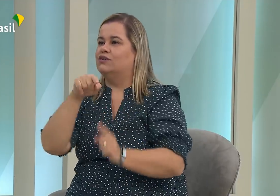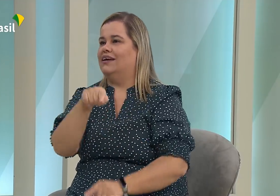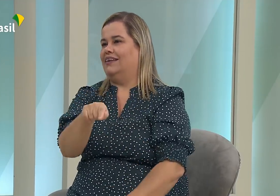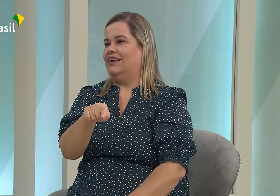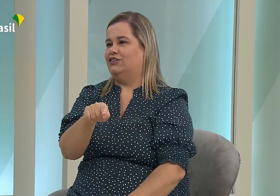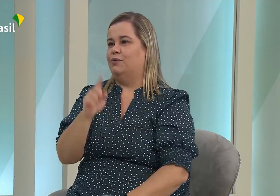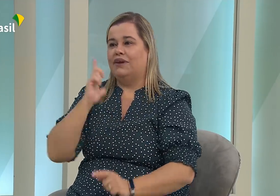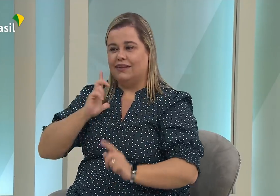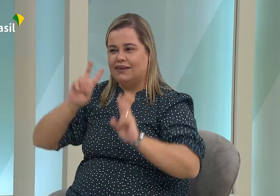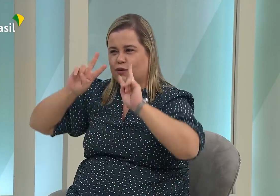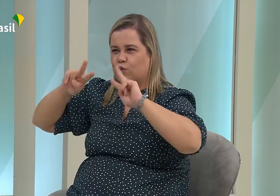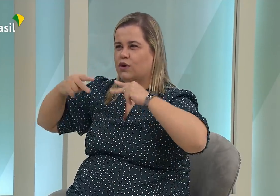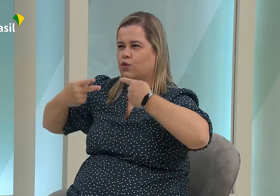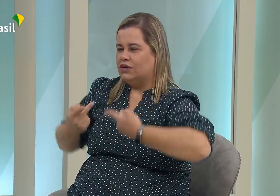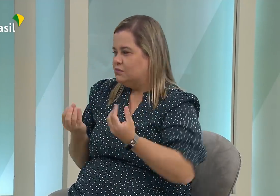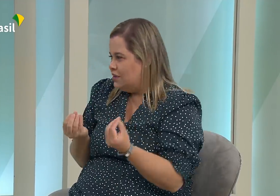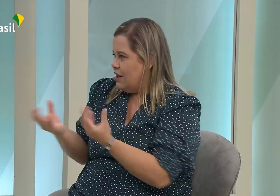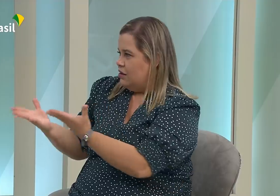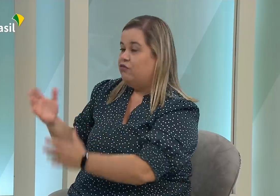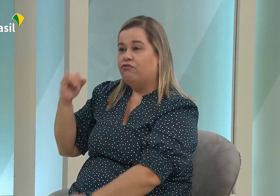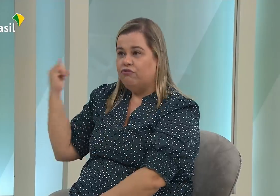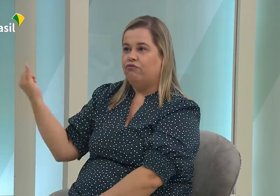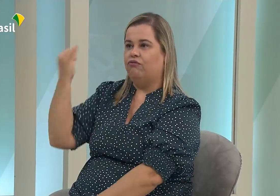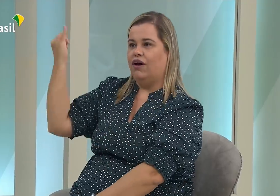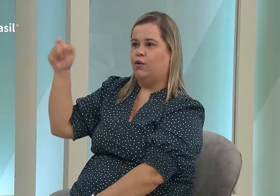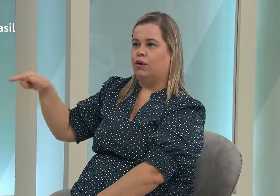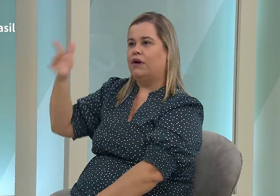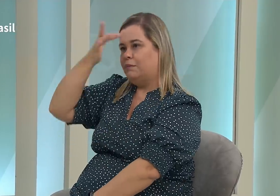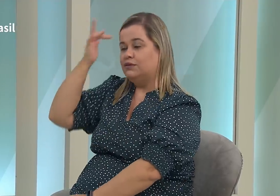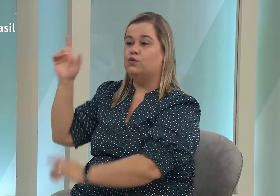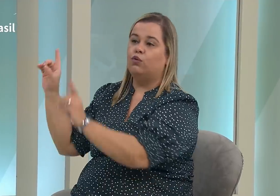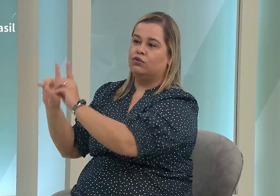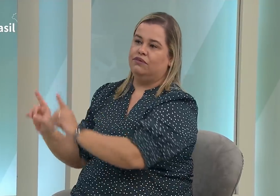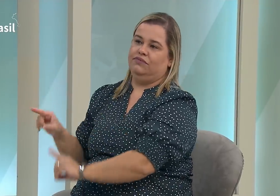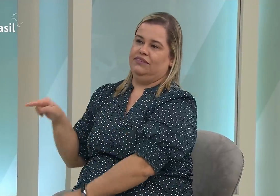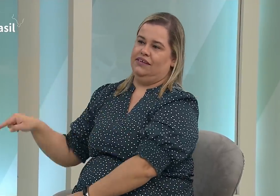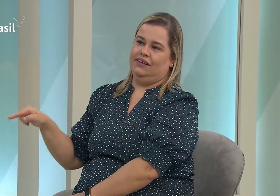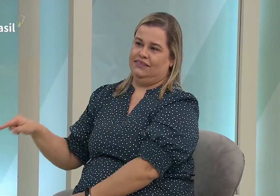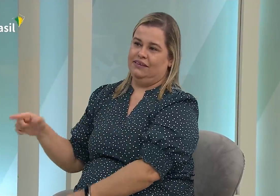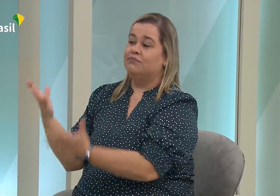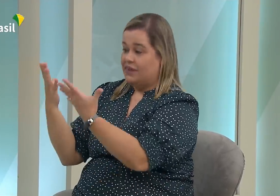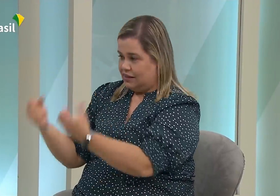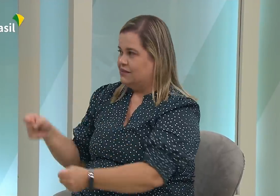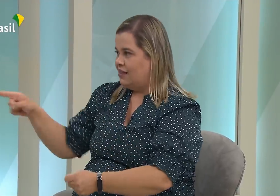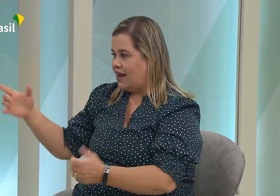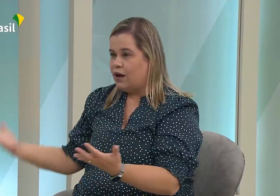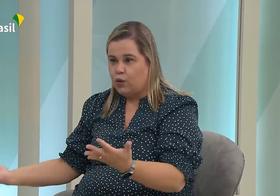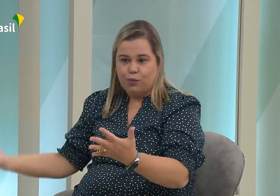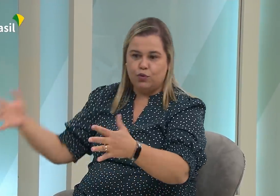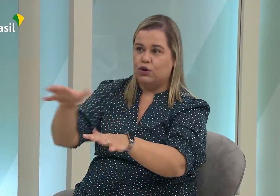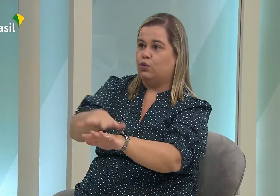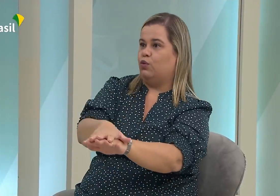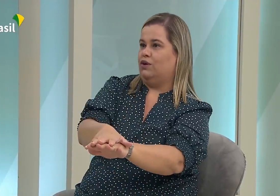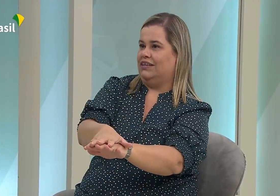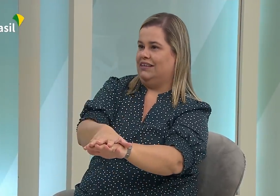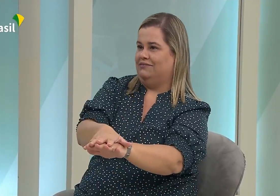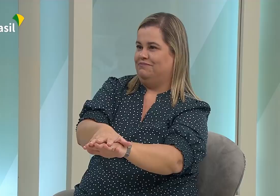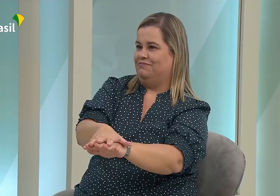sociedade precisa cumpri-la. Precisamos preparar a sociedade para reconhecer e valorizar as pessoas com deficiência.